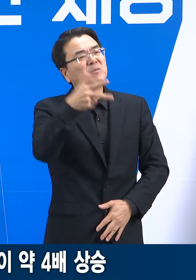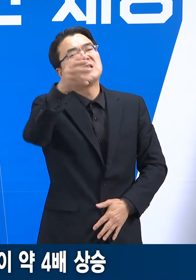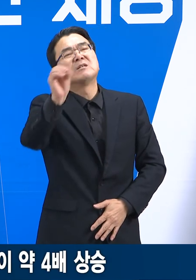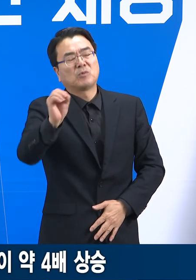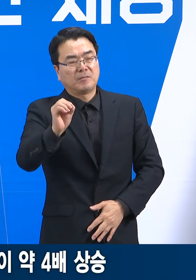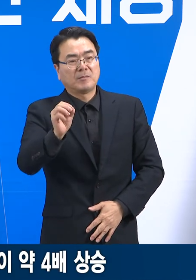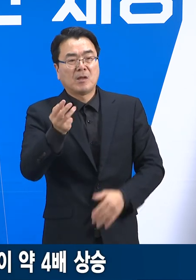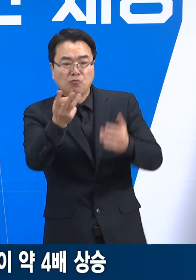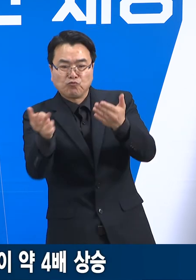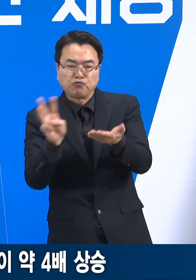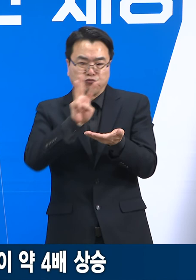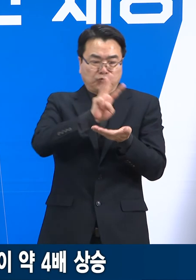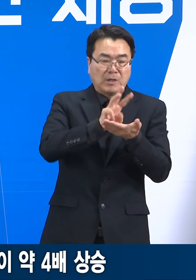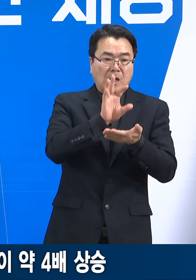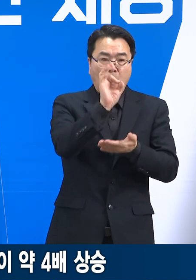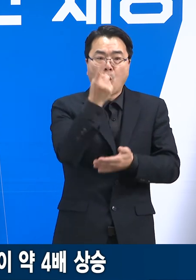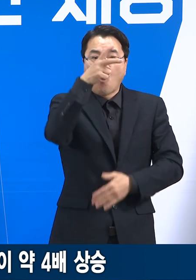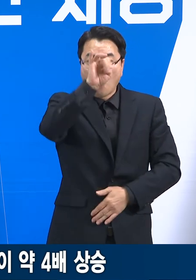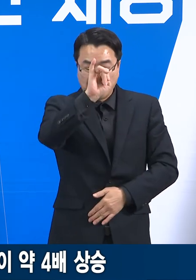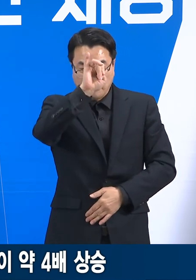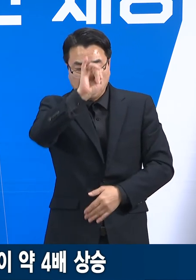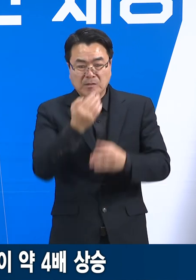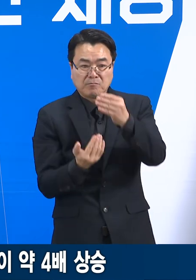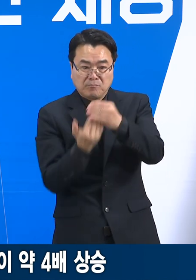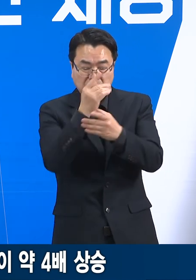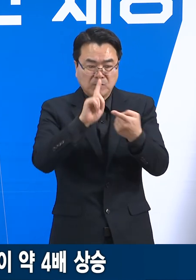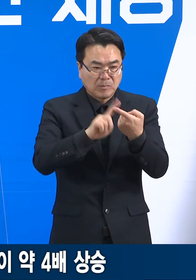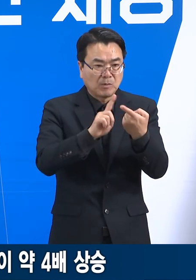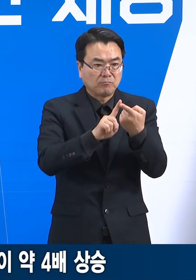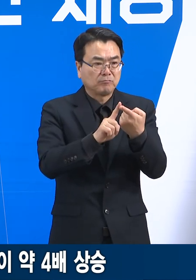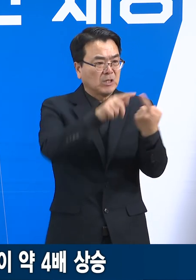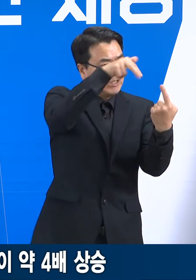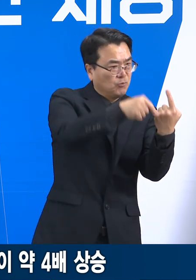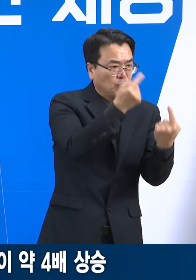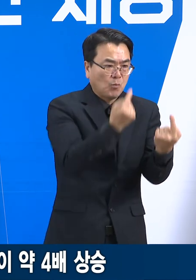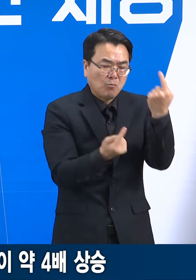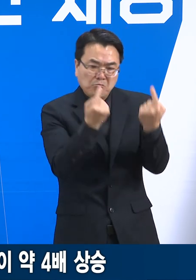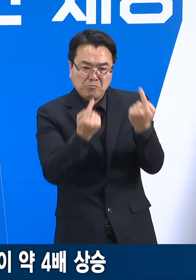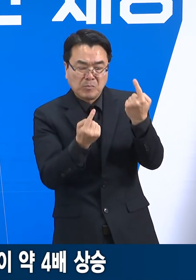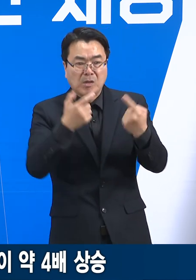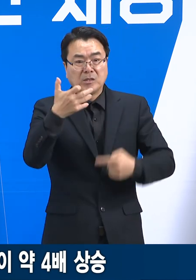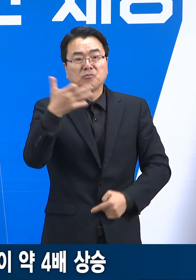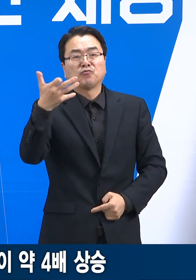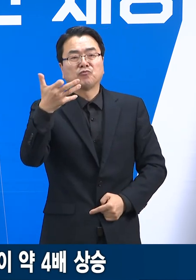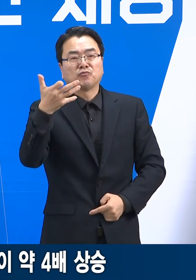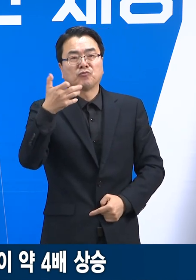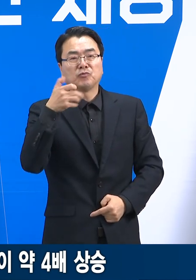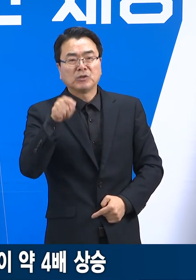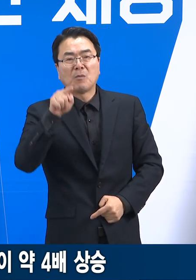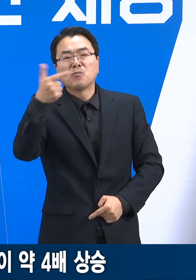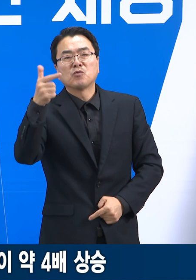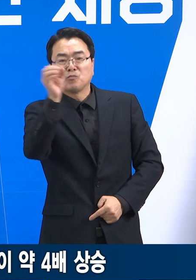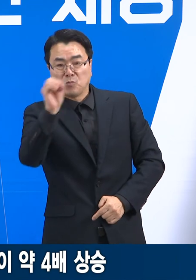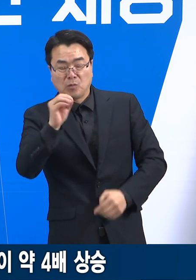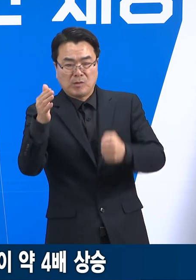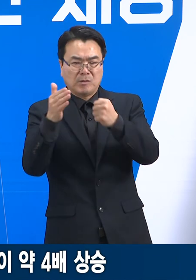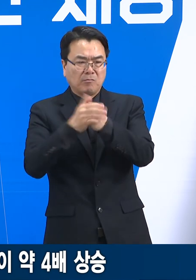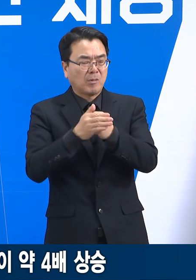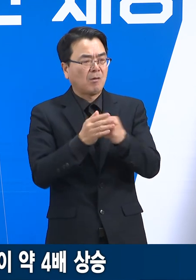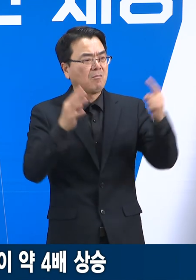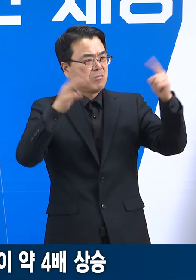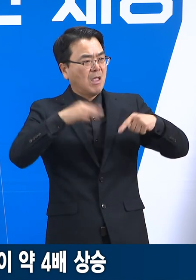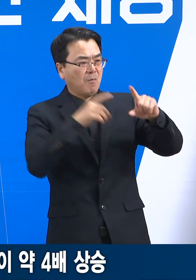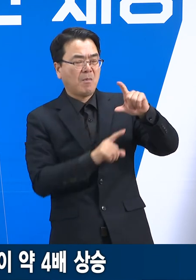수도권 오미크론 변이 검출률은 1월 1주차 5.5%에서 2주차 19.6%로 일주일 사이에 약